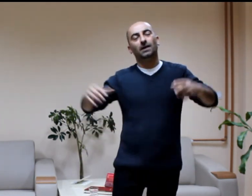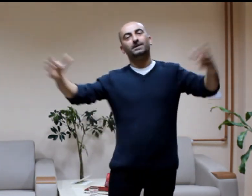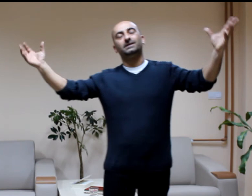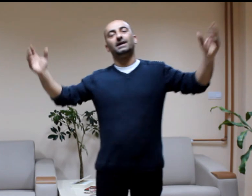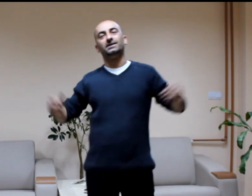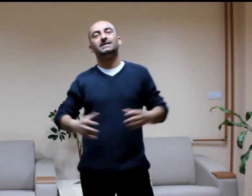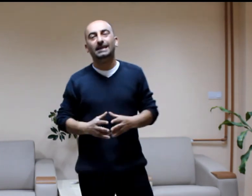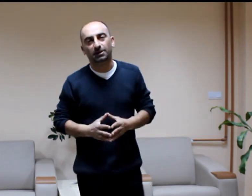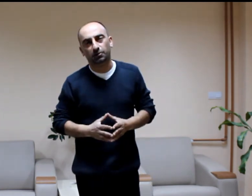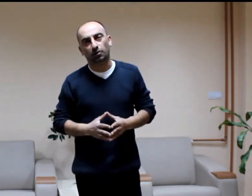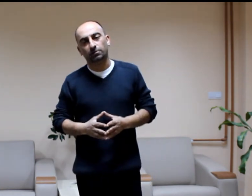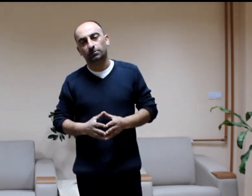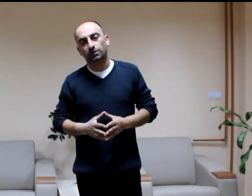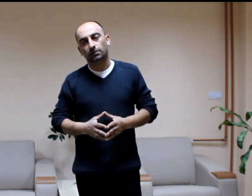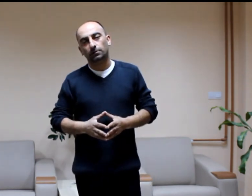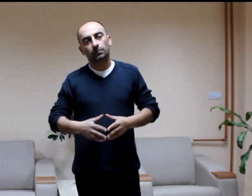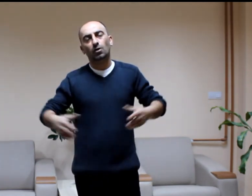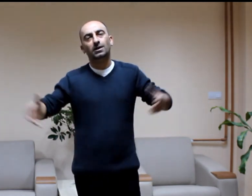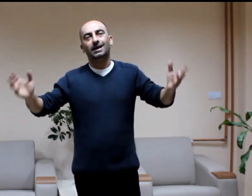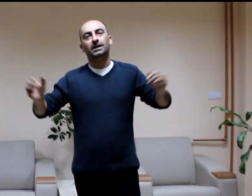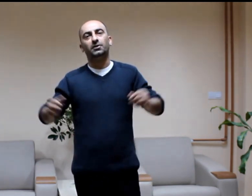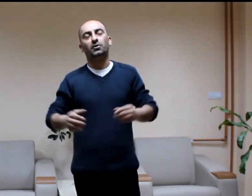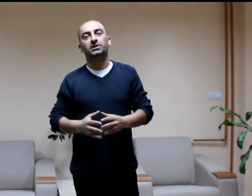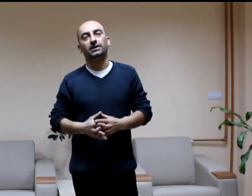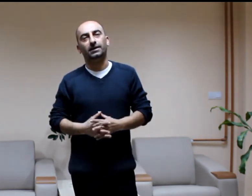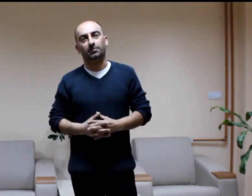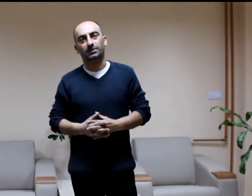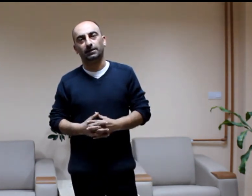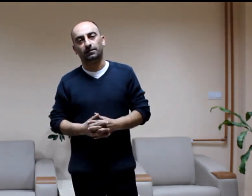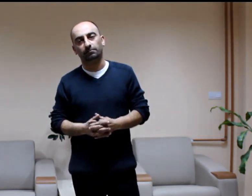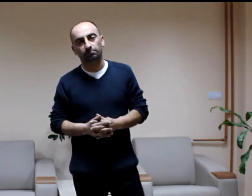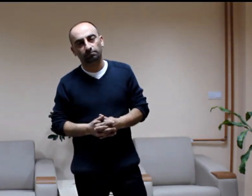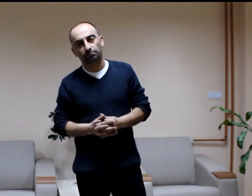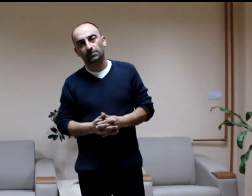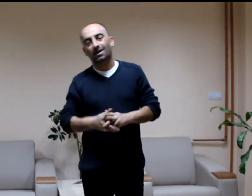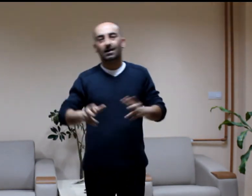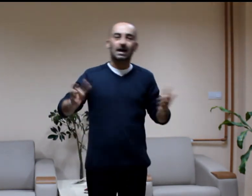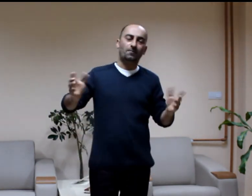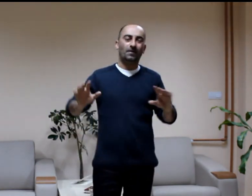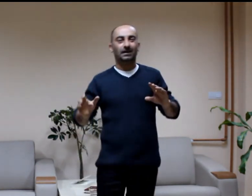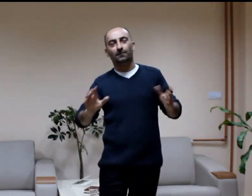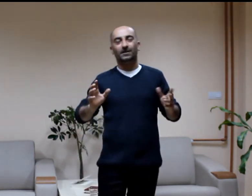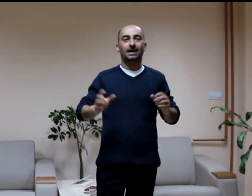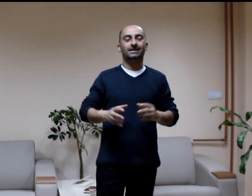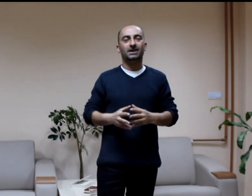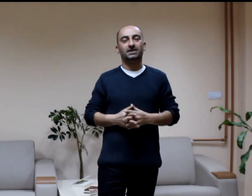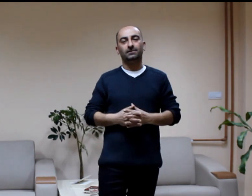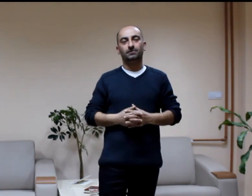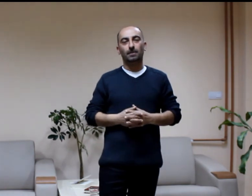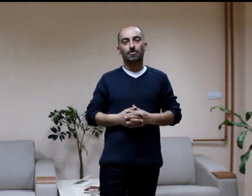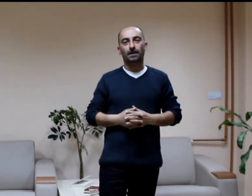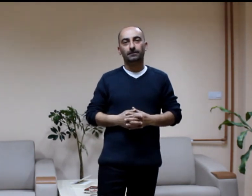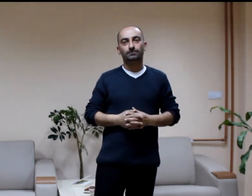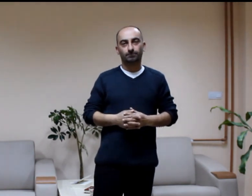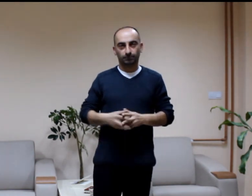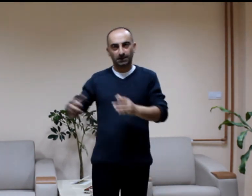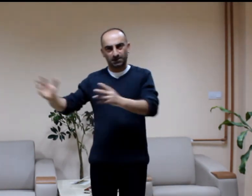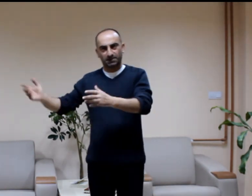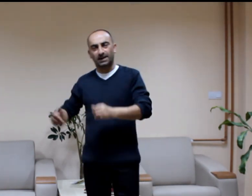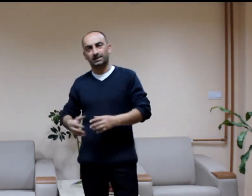yaptıklarınız nedir diyor. Öyle eğleniyoruz kendi aramızda dedi. E falan filan derken siteye